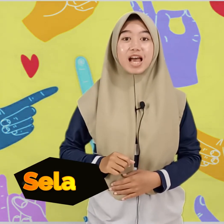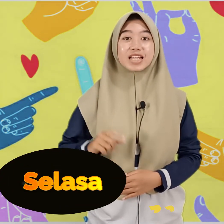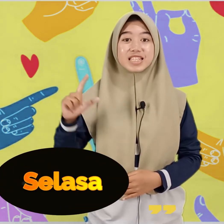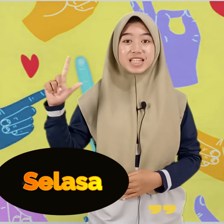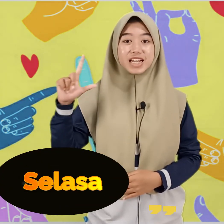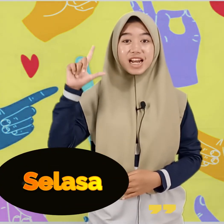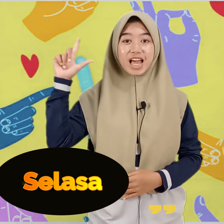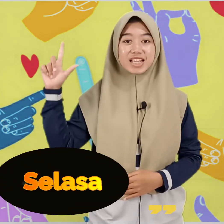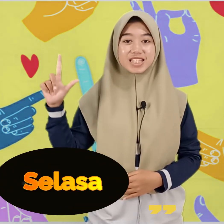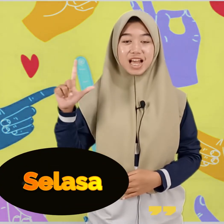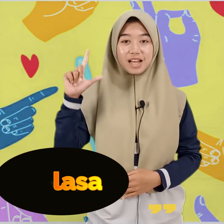Selasa